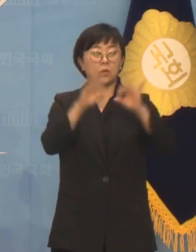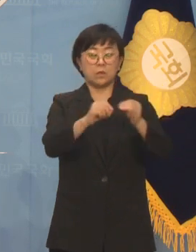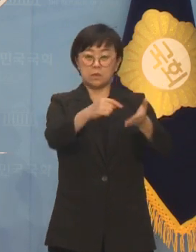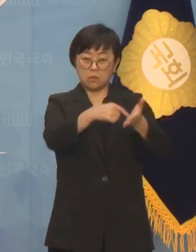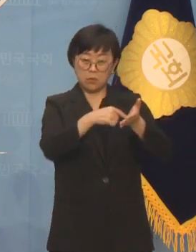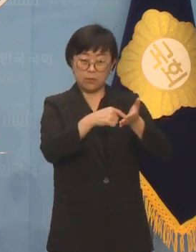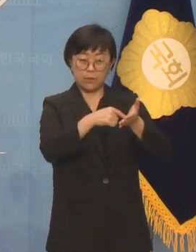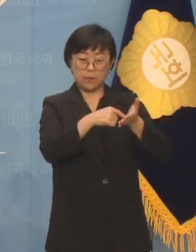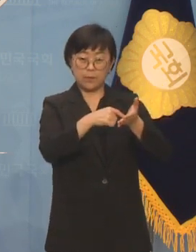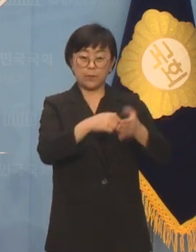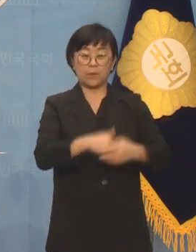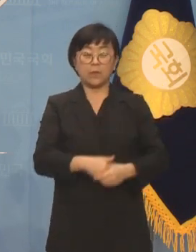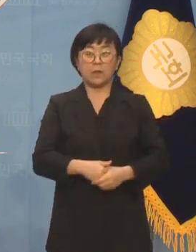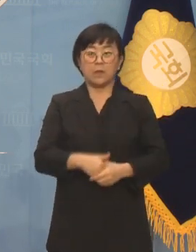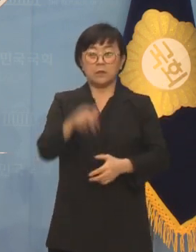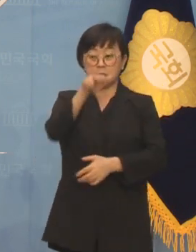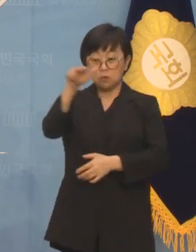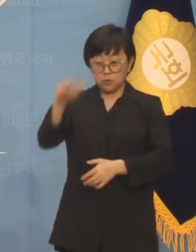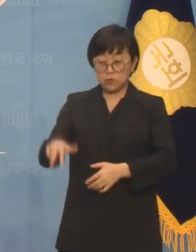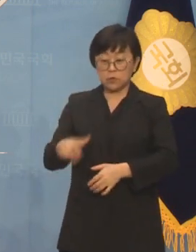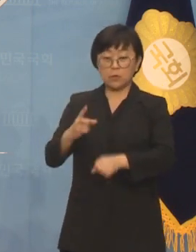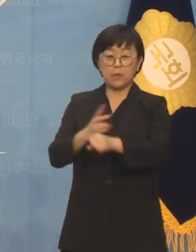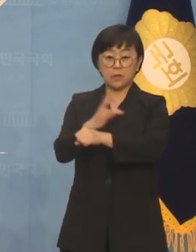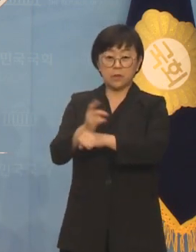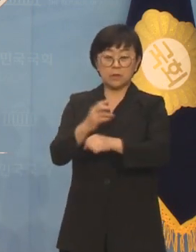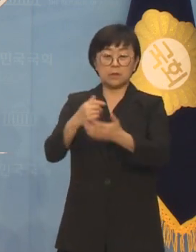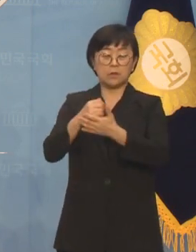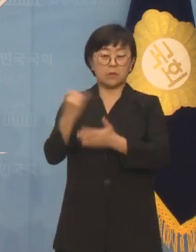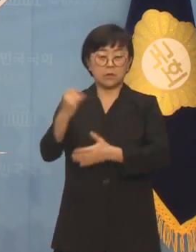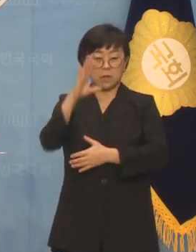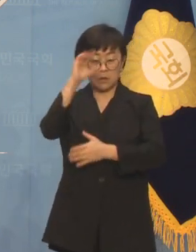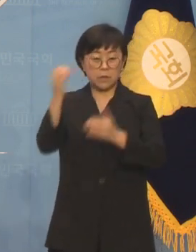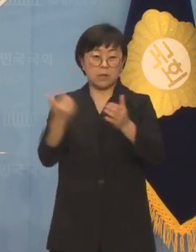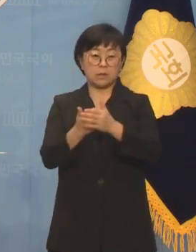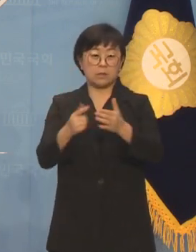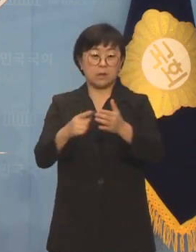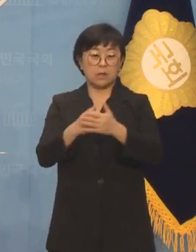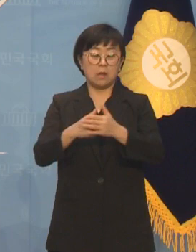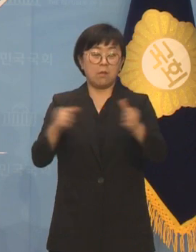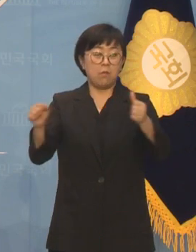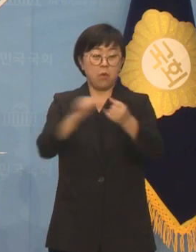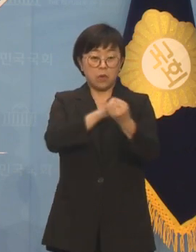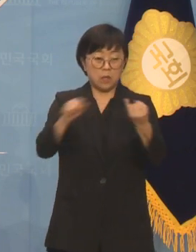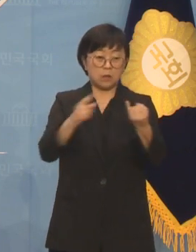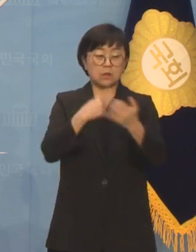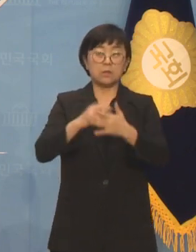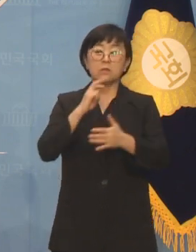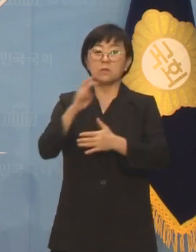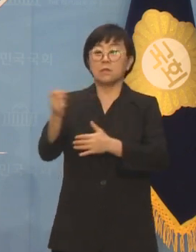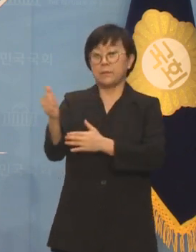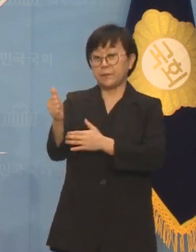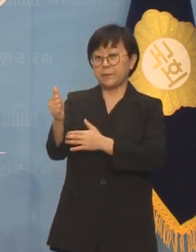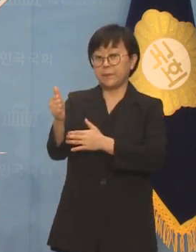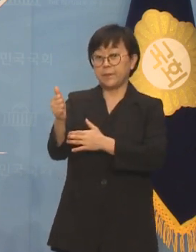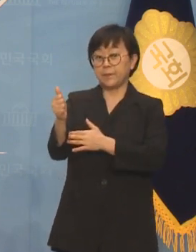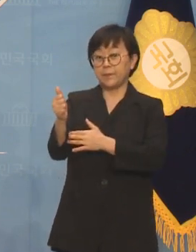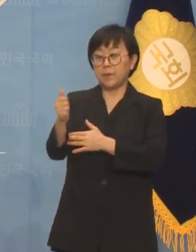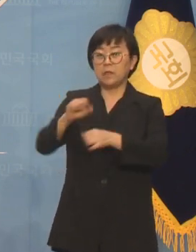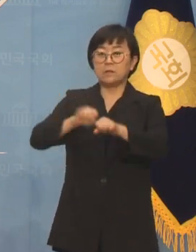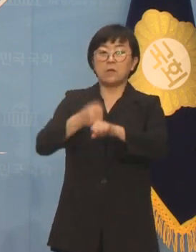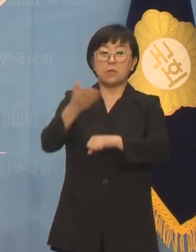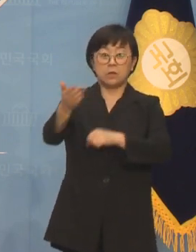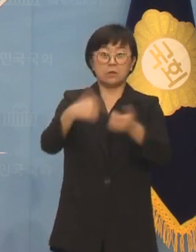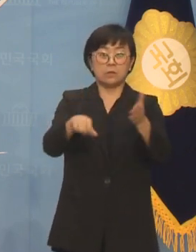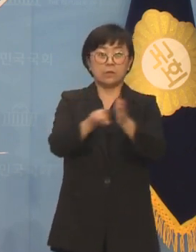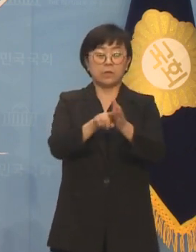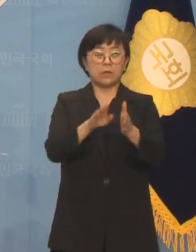현황입니다. 진주시 편의점 여성 아르바이트생을 무차별적으로 폭행한 20대 남성의 강력 처벌과